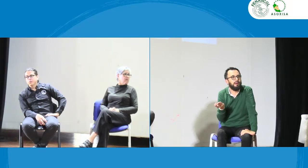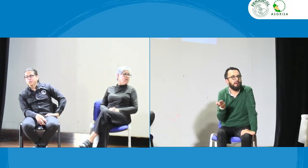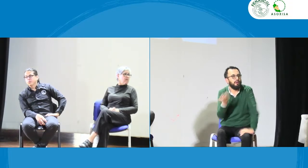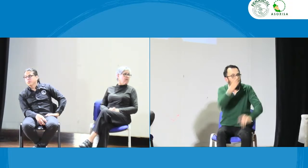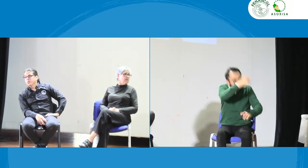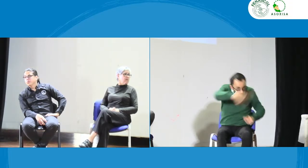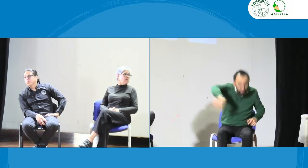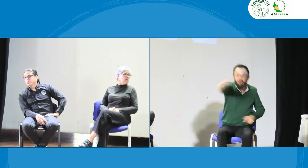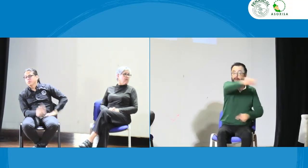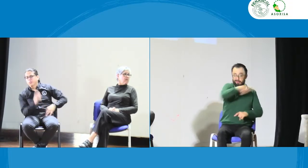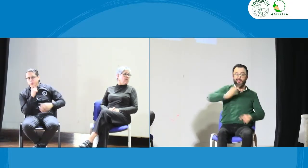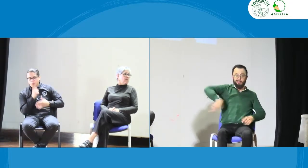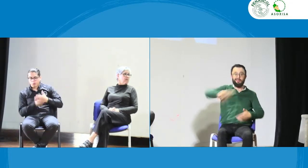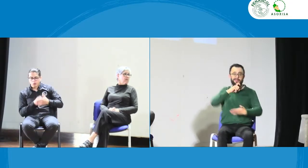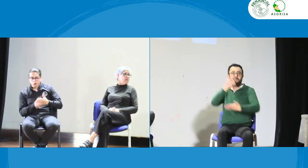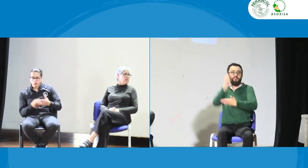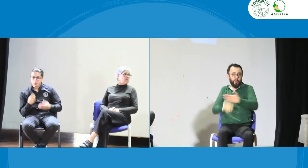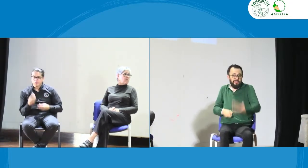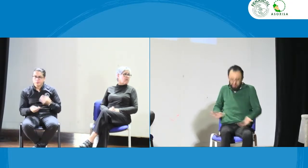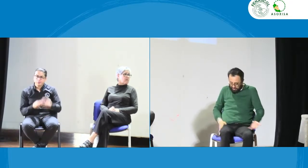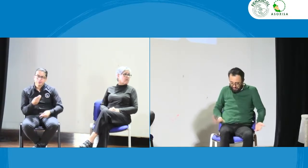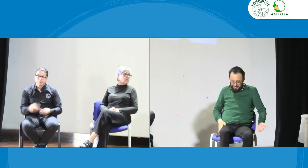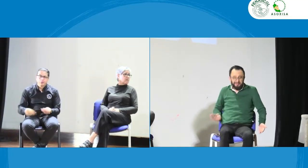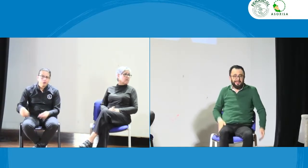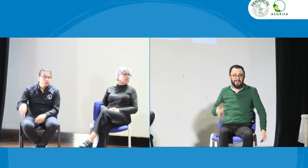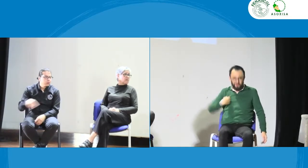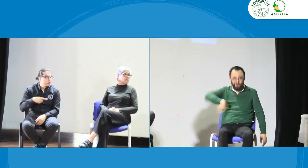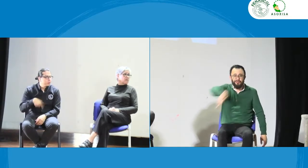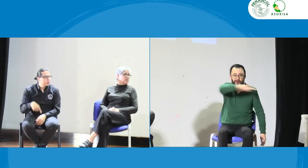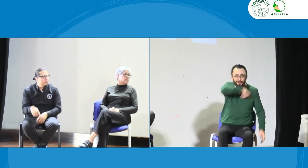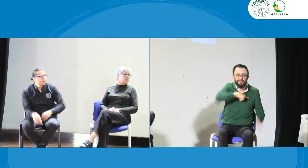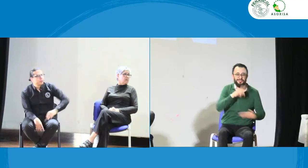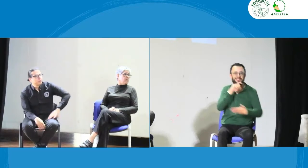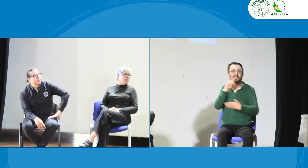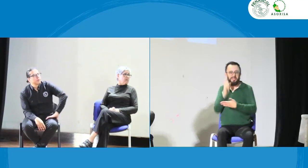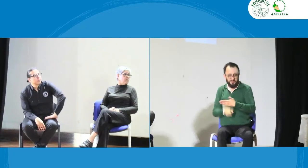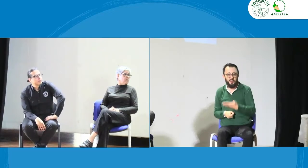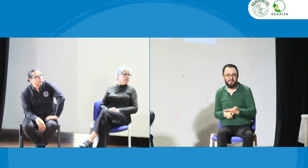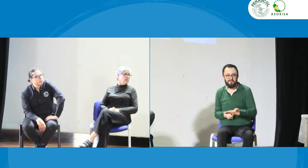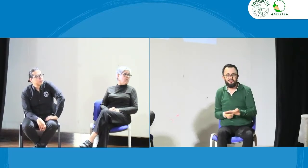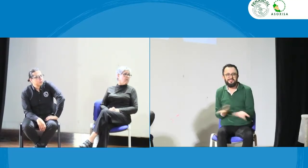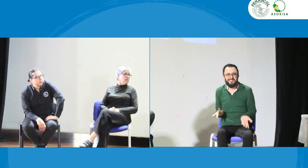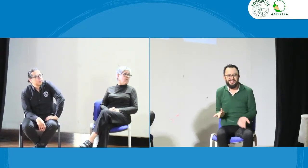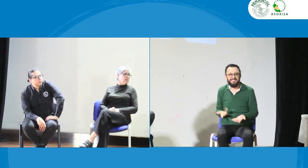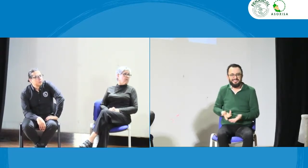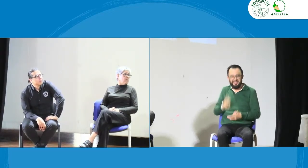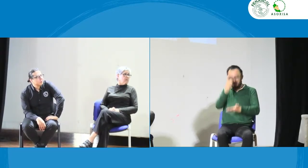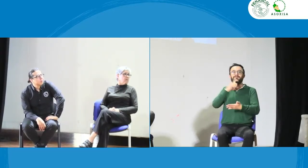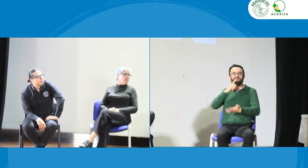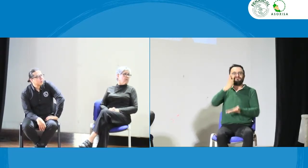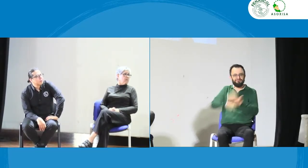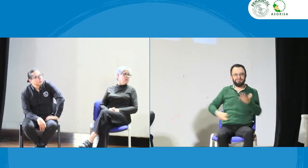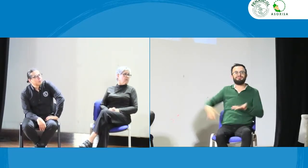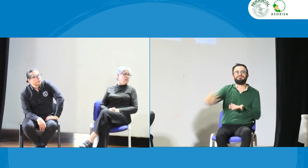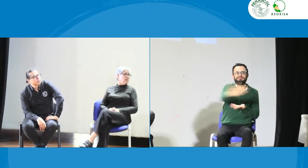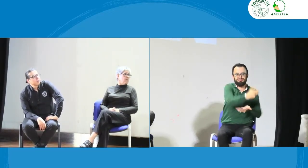claro lo estamos pagando nosotros de nuestro bolquillo de nuestros impuestos de lo que nosotros